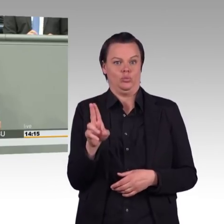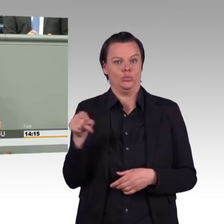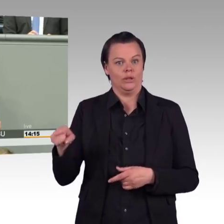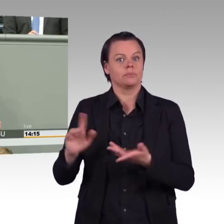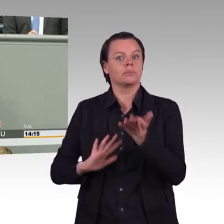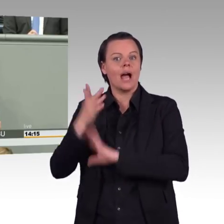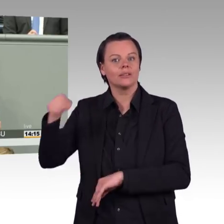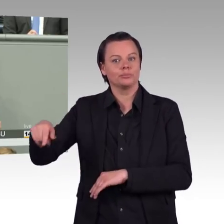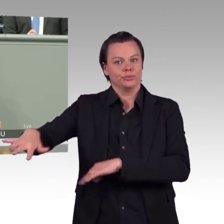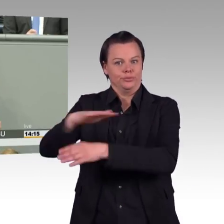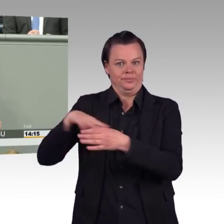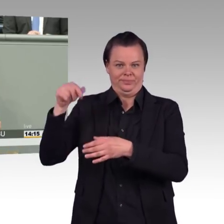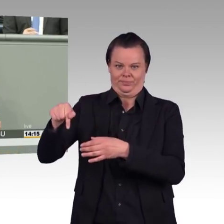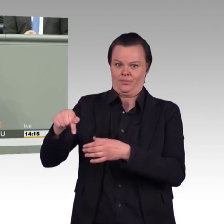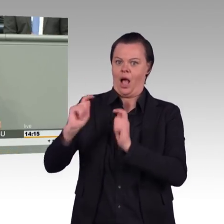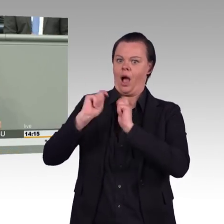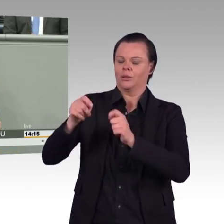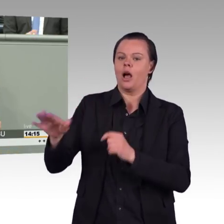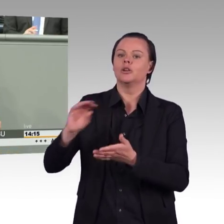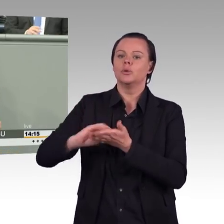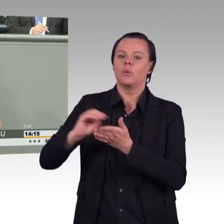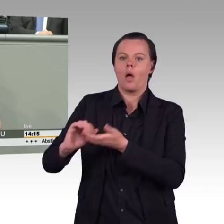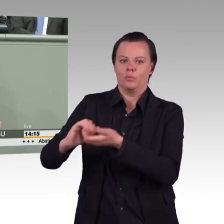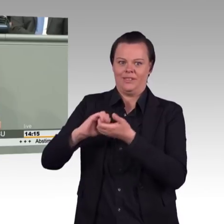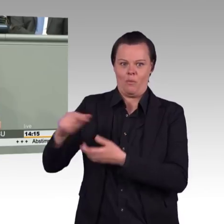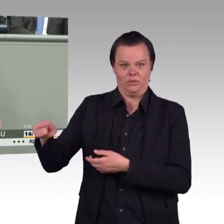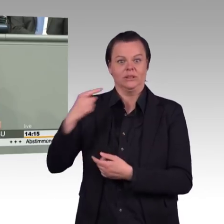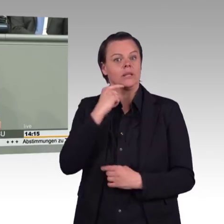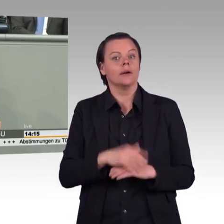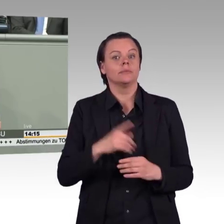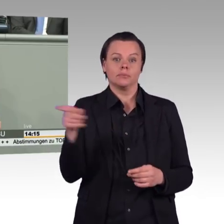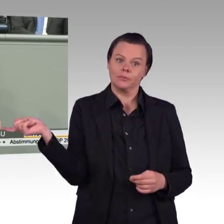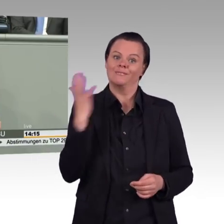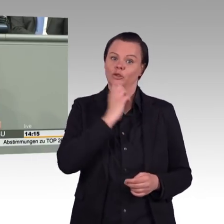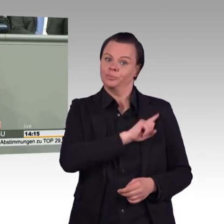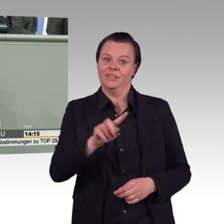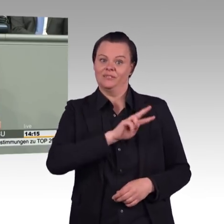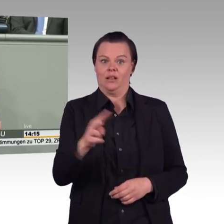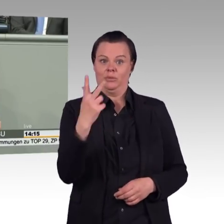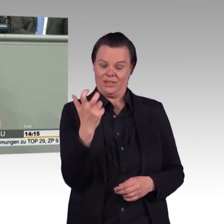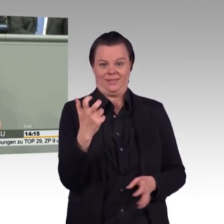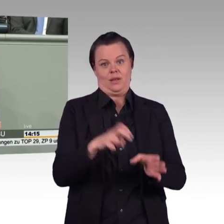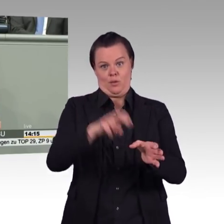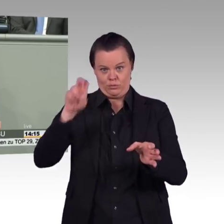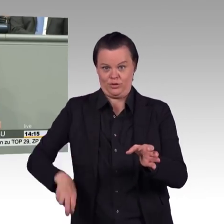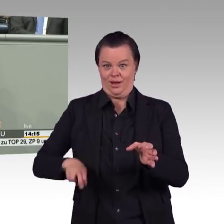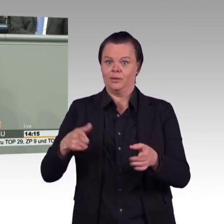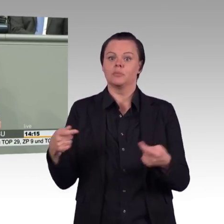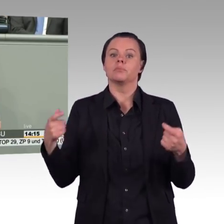etwas weiter, als ich hier Zeit habe, ausgeführt. Und da sind einige hinterher zu mir gekommen und haben sich bedankt und haben